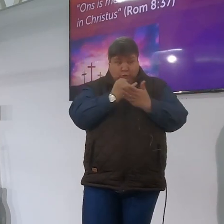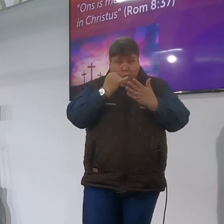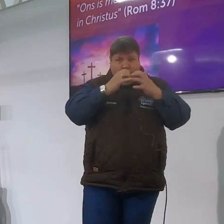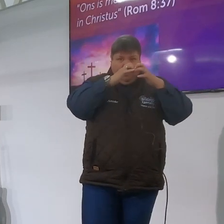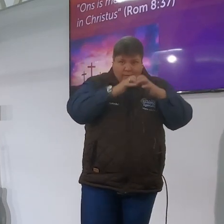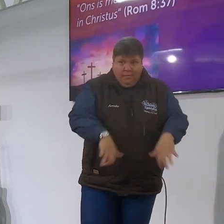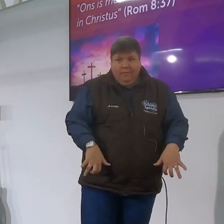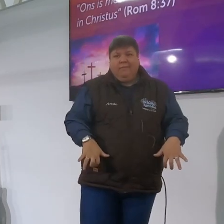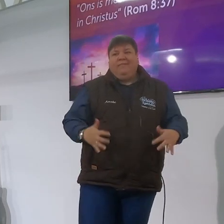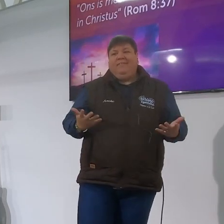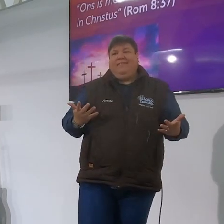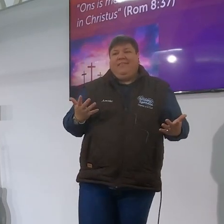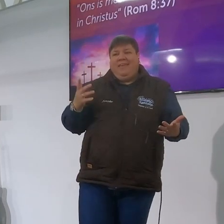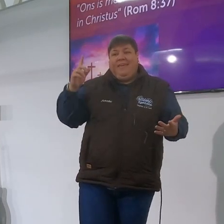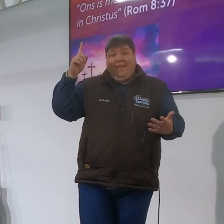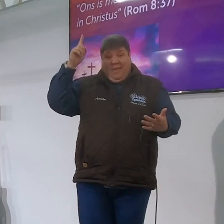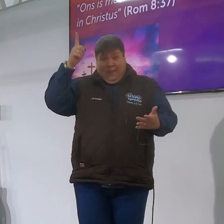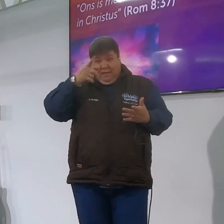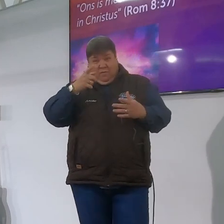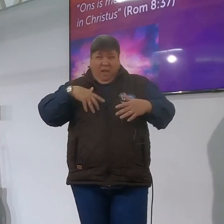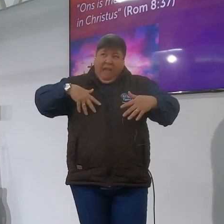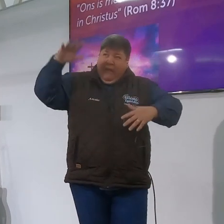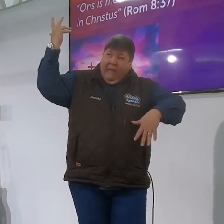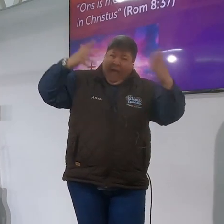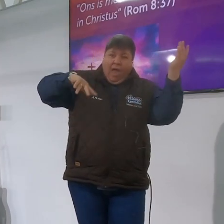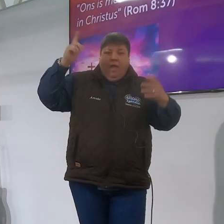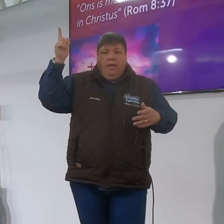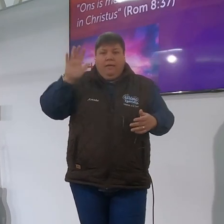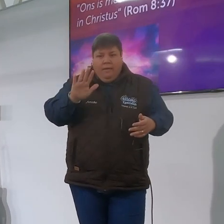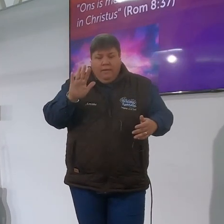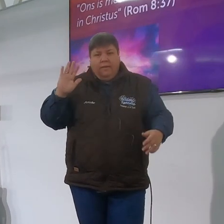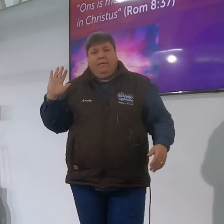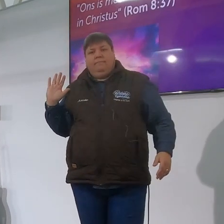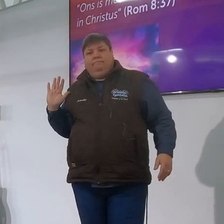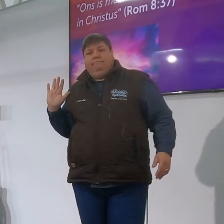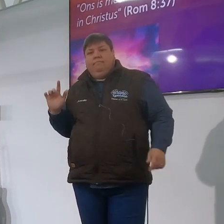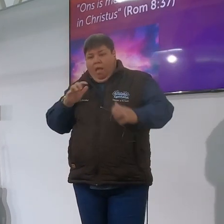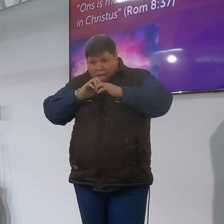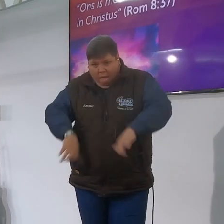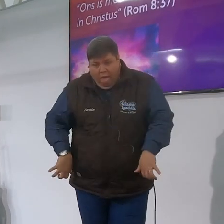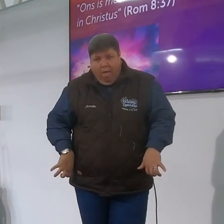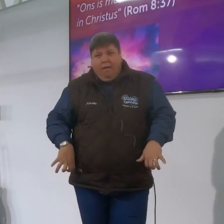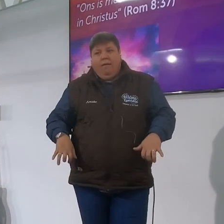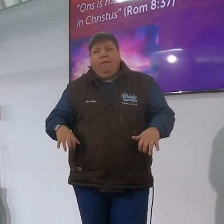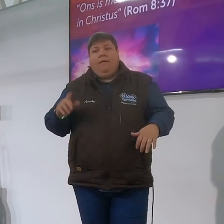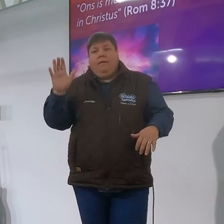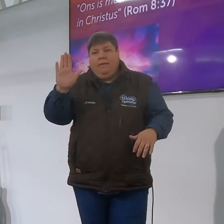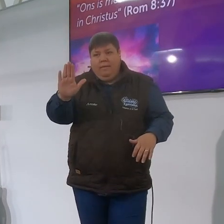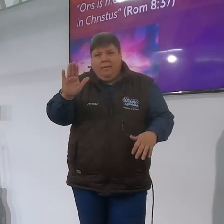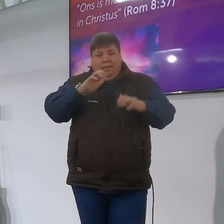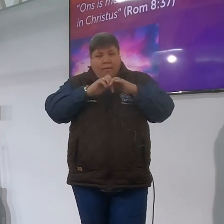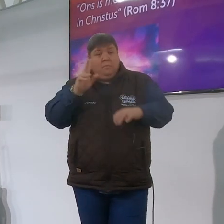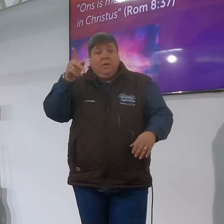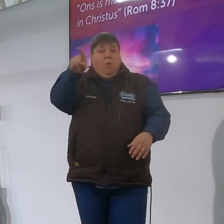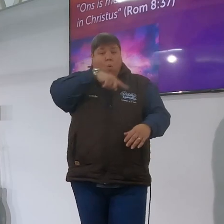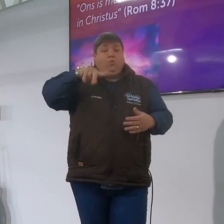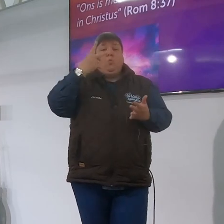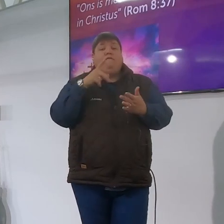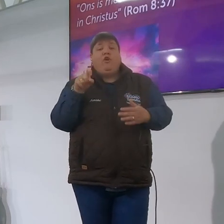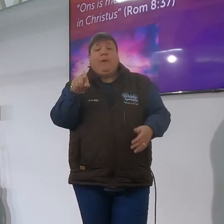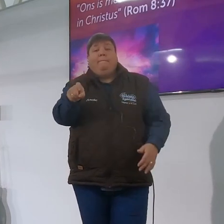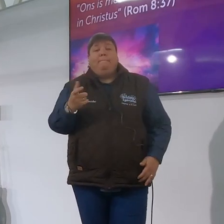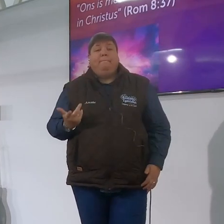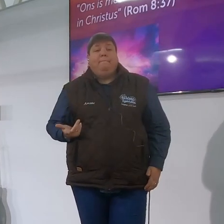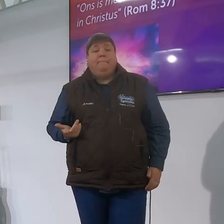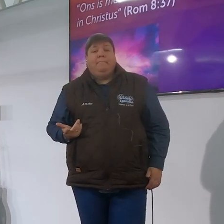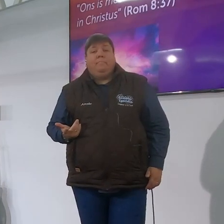ag jy vind het in hulle omtreen weggehaal en ons hoop van my en jou daarom maar weet jy wat dalk is jy ook een worm kom